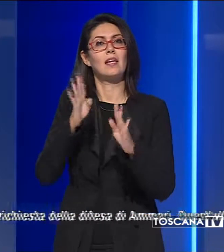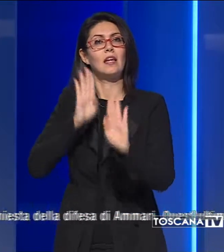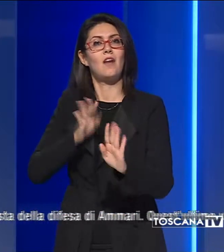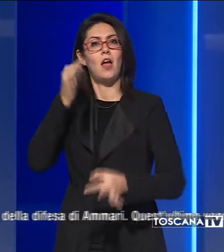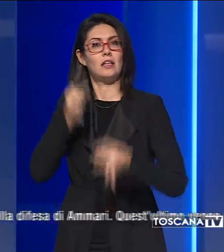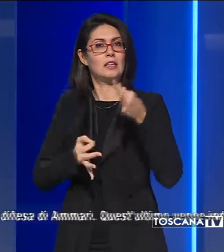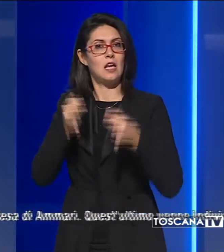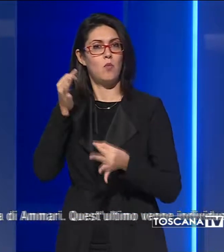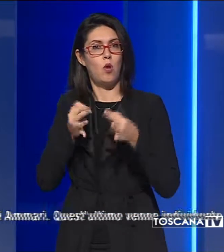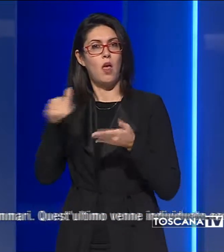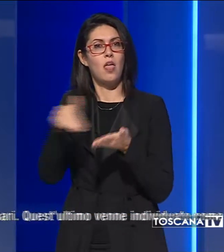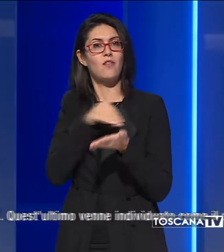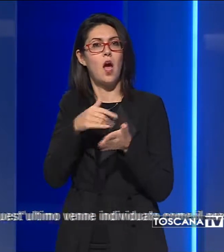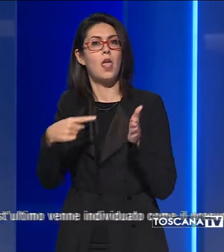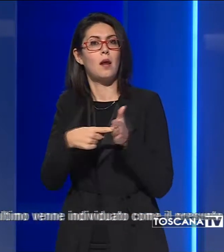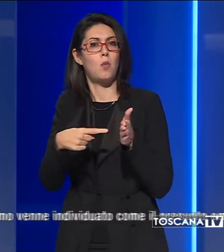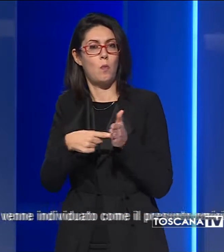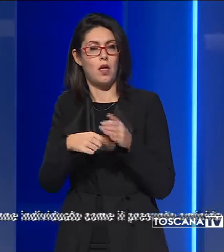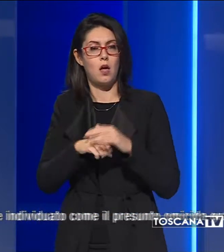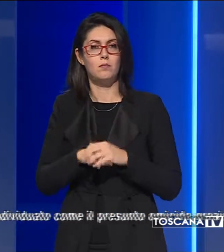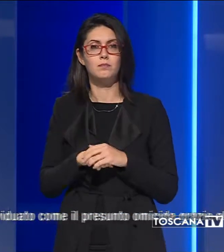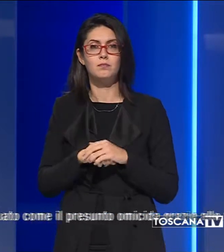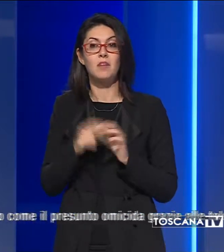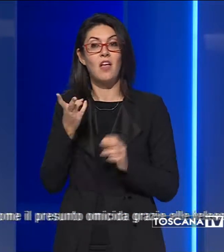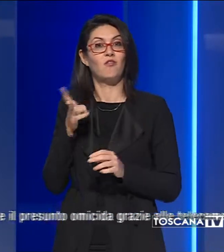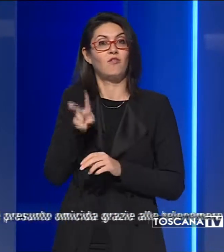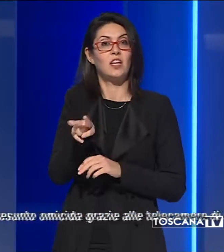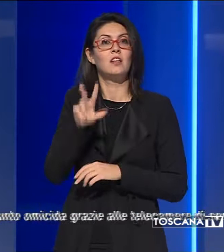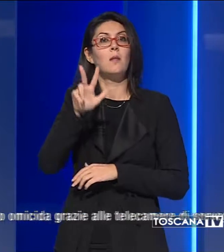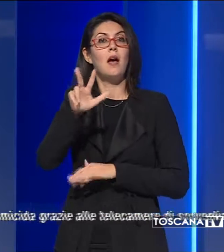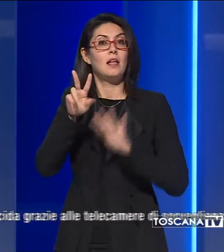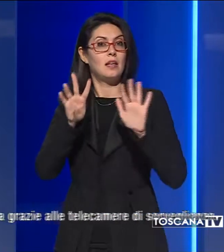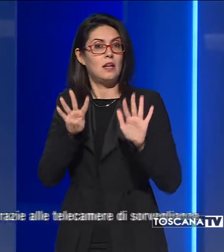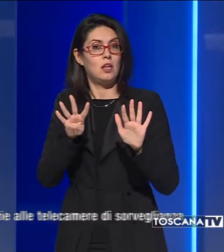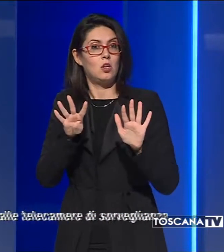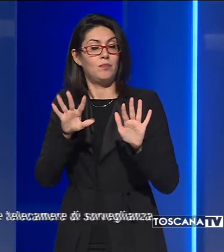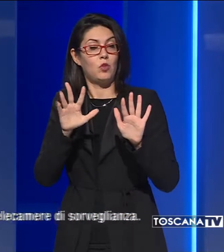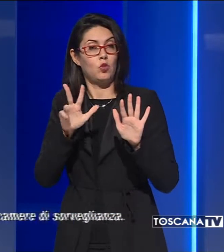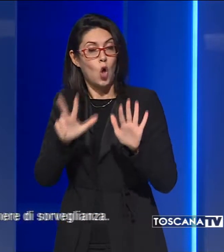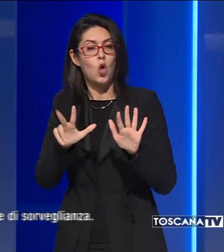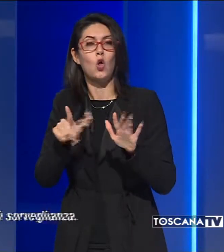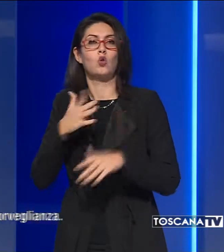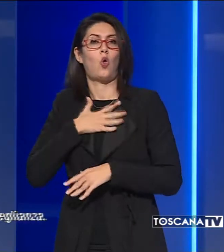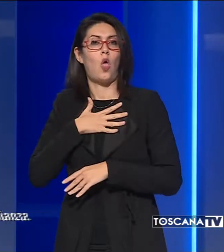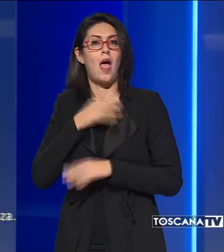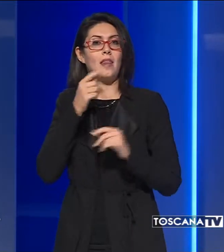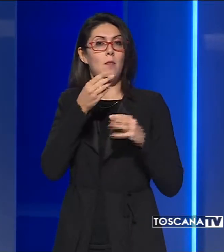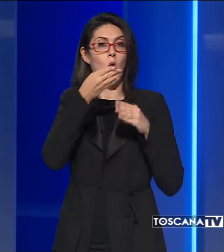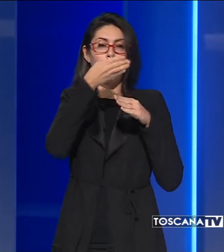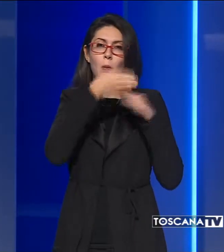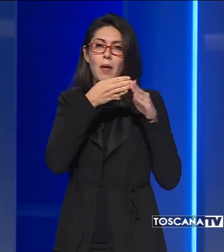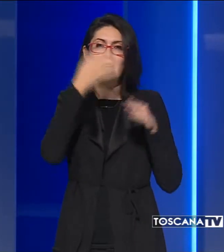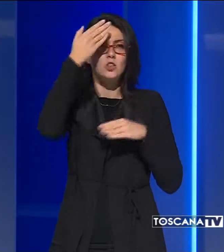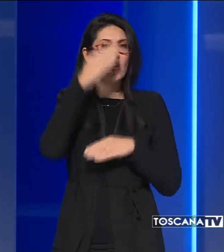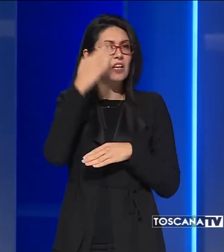presso Viale della Repubblica. La vittima, 38 anni, fu colpita con un coccio di vetro per un